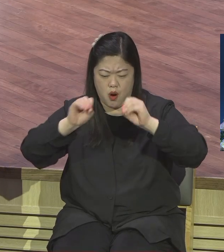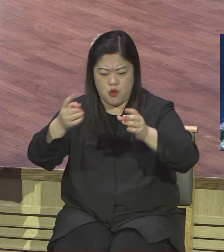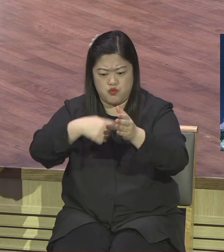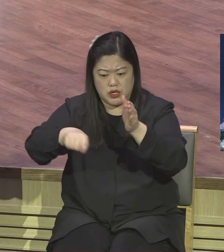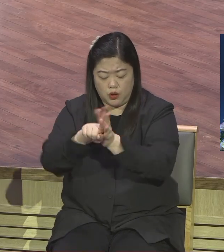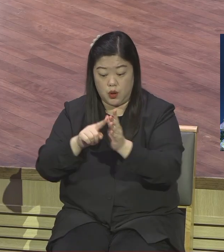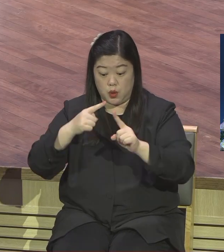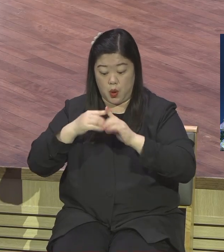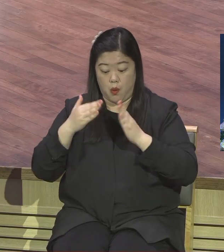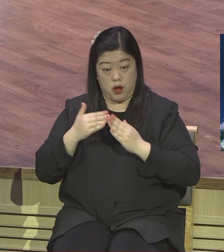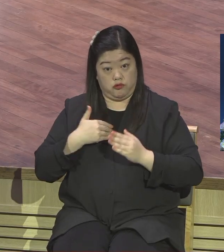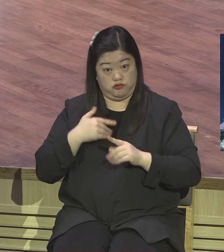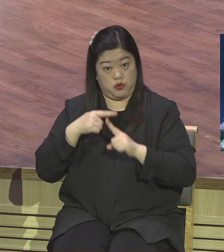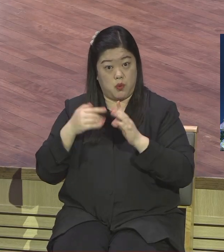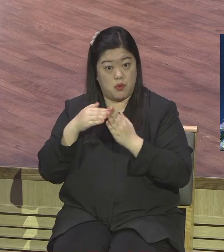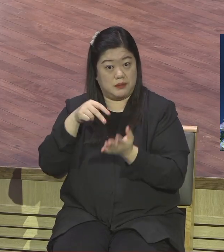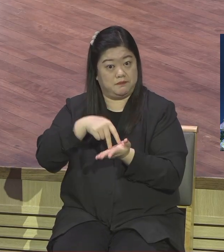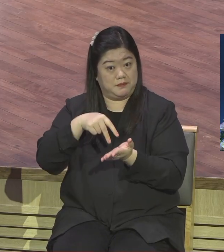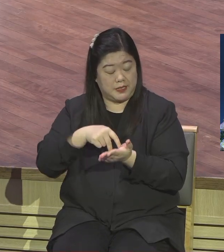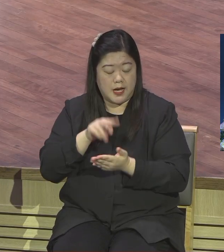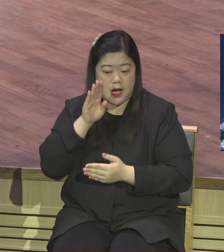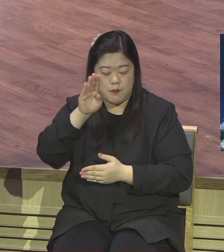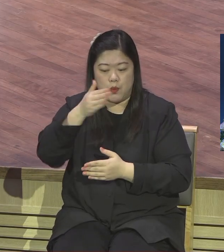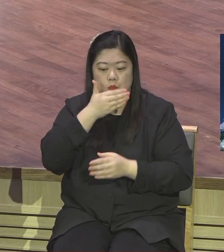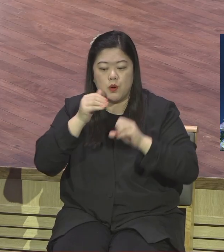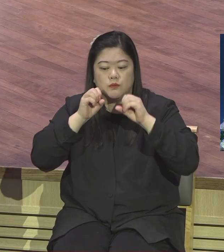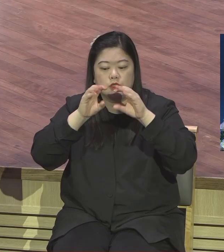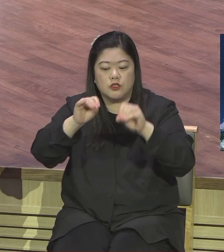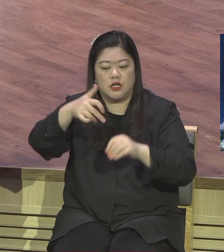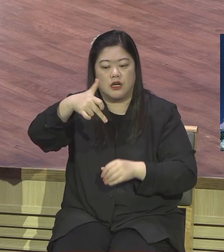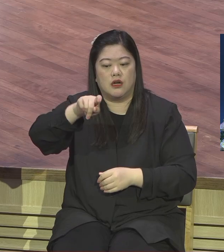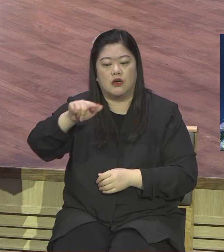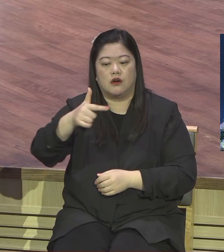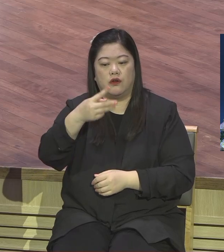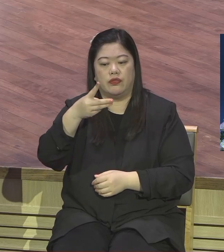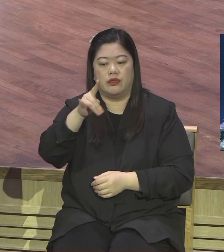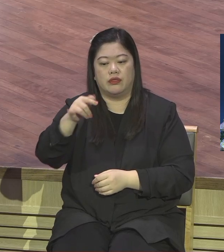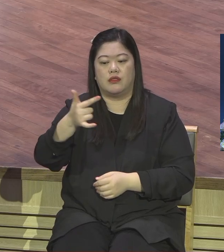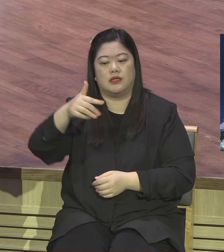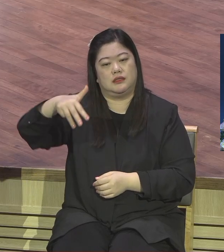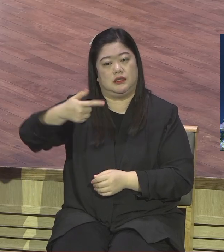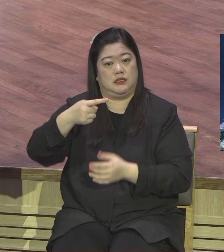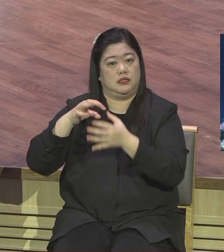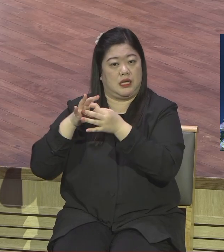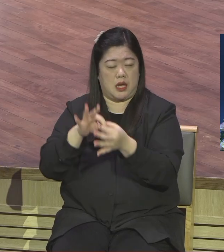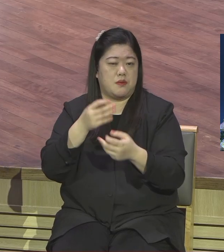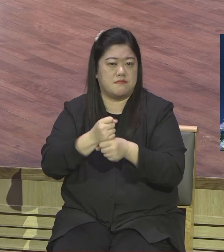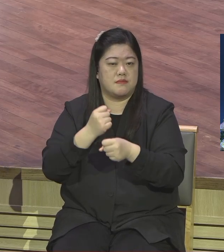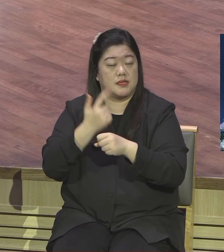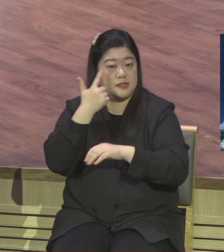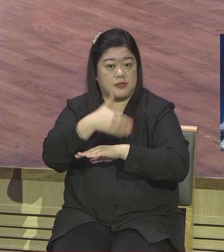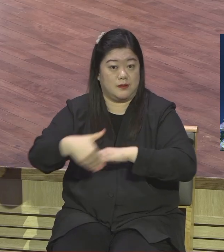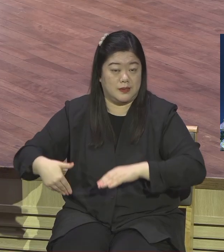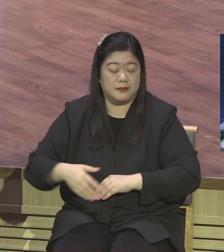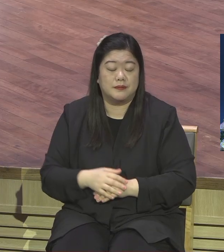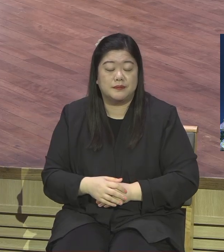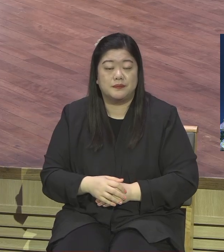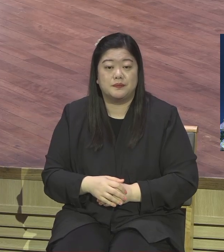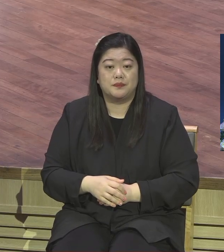본격적으로 이제 감당하게 되는데 창의 33주년을 맞이해서 우리 예원교회의 모든 성도들은 이